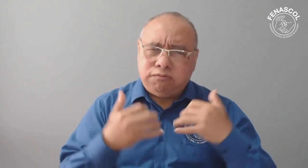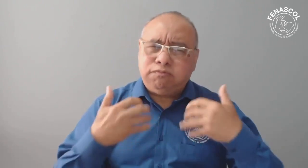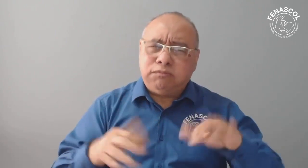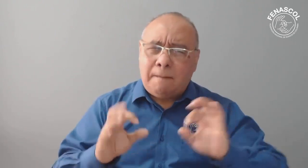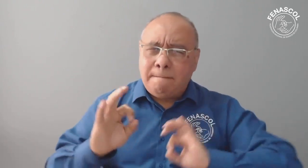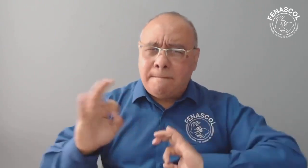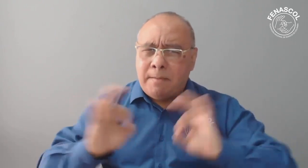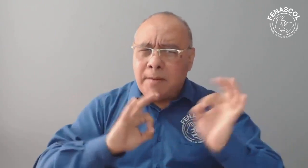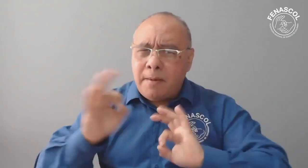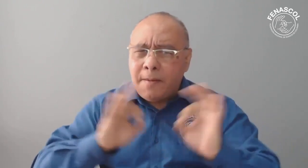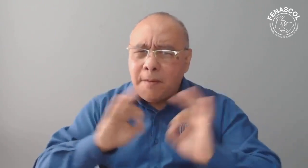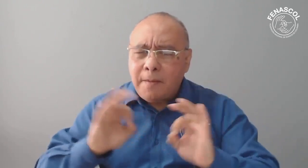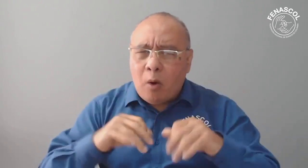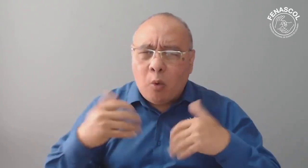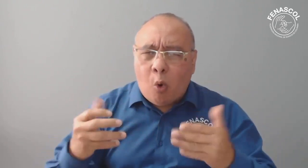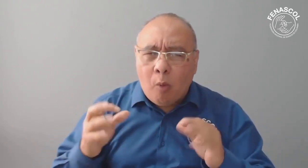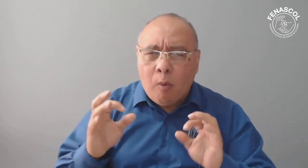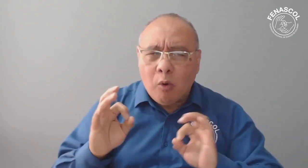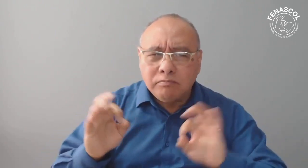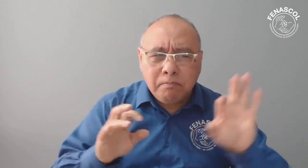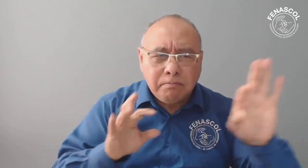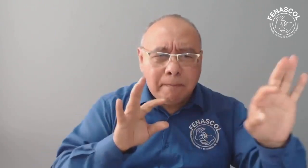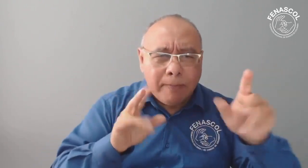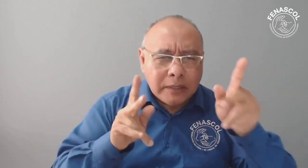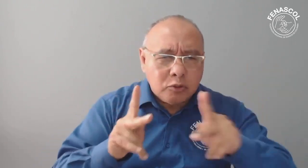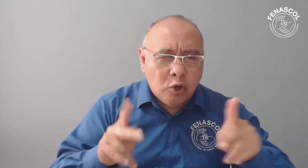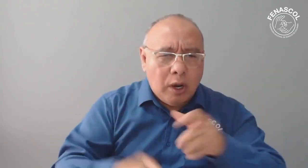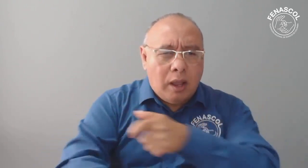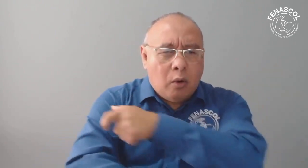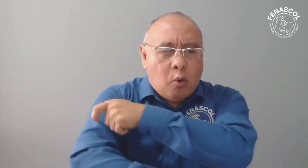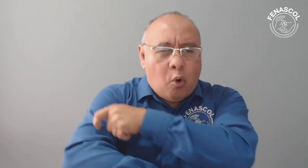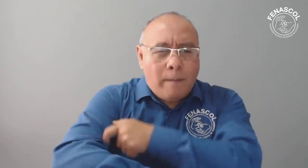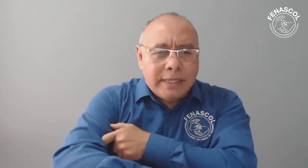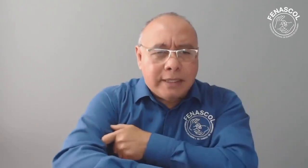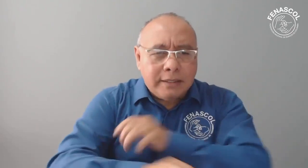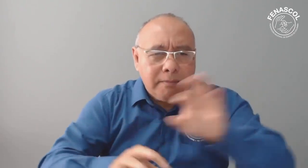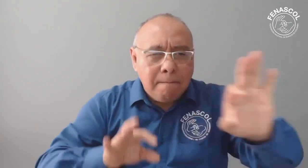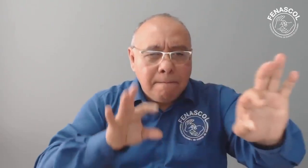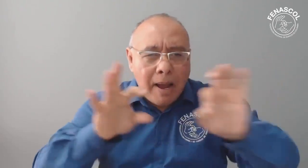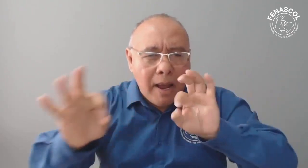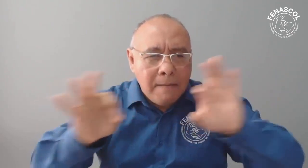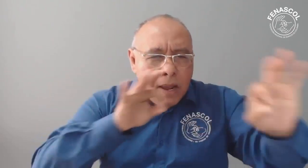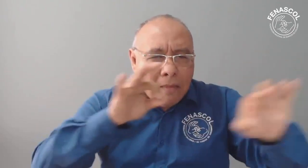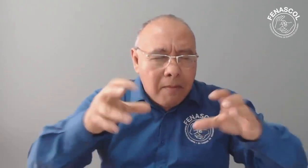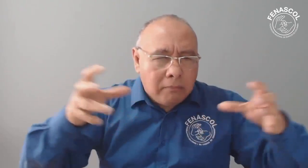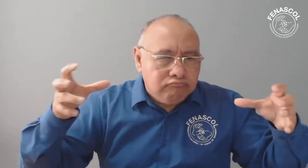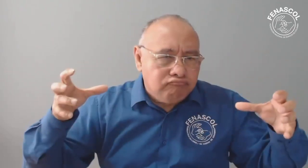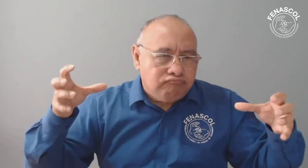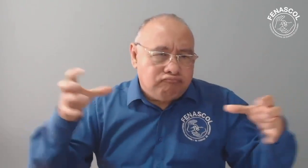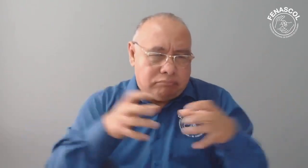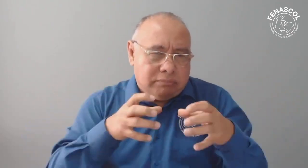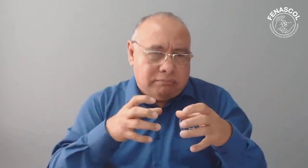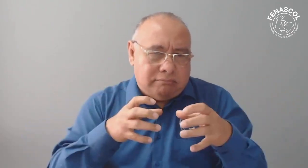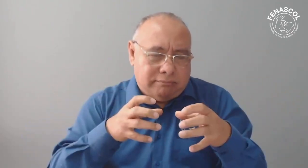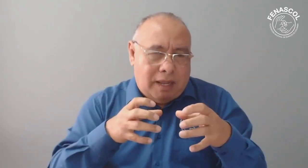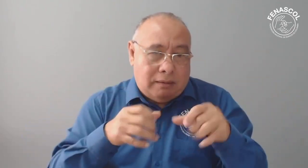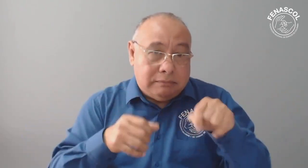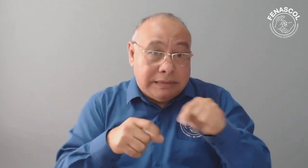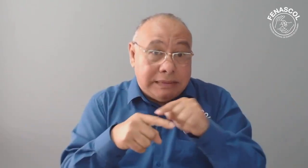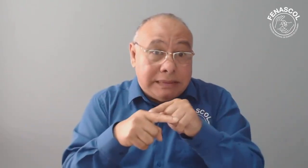FENASCOL está seleccionando y conformando el Comité de Preparación y Logística, así que en el transcurso